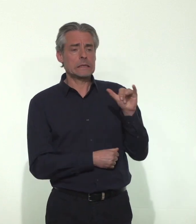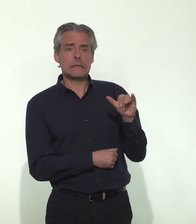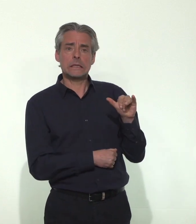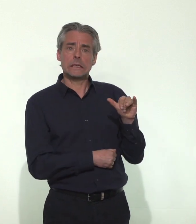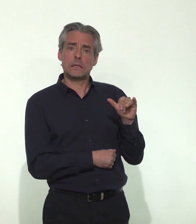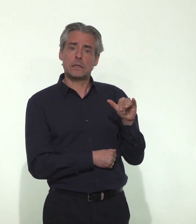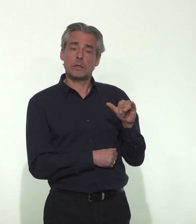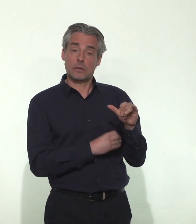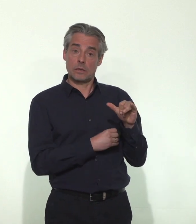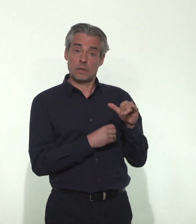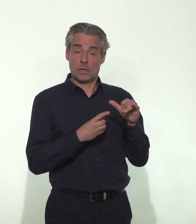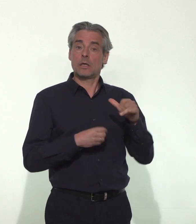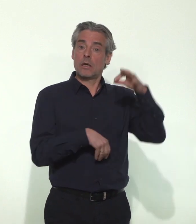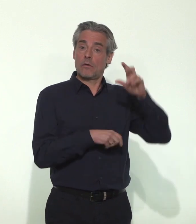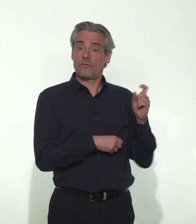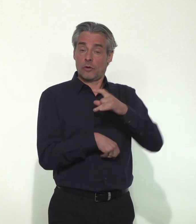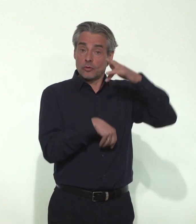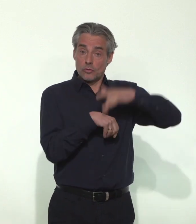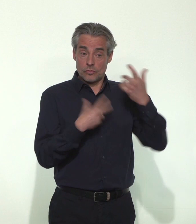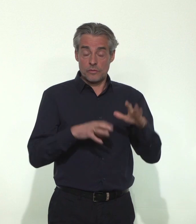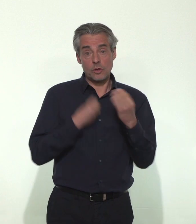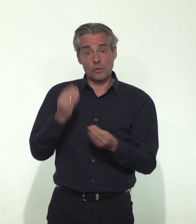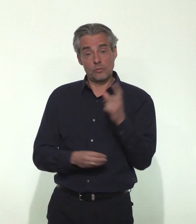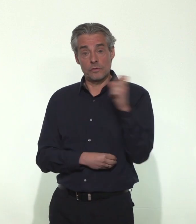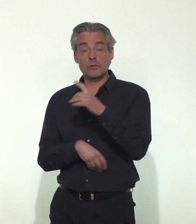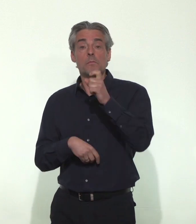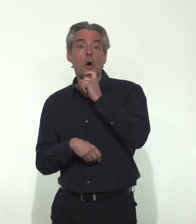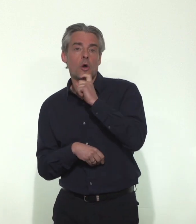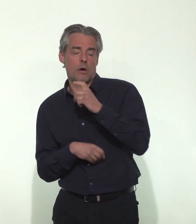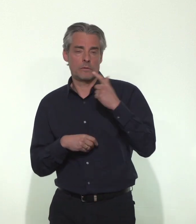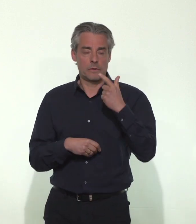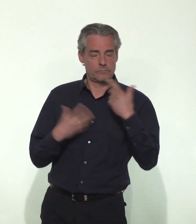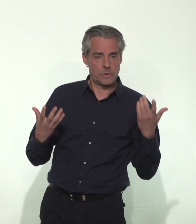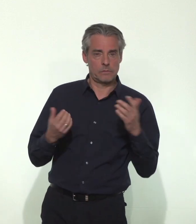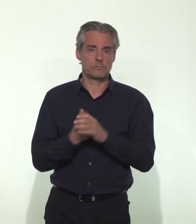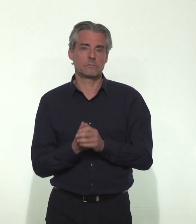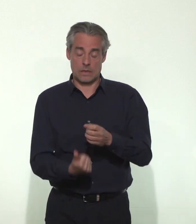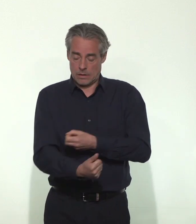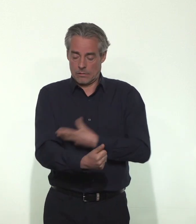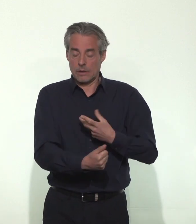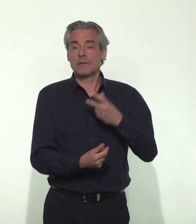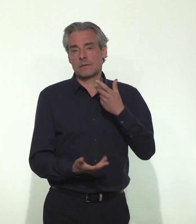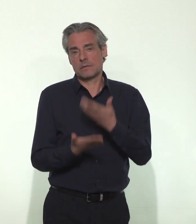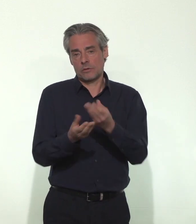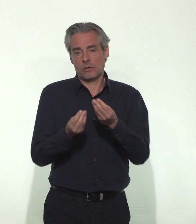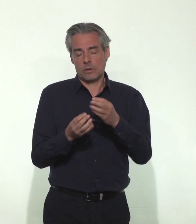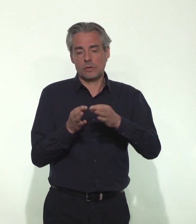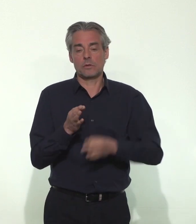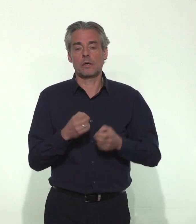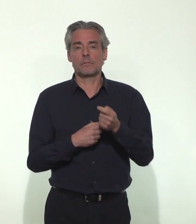immunisé, qui a rencontré le virus et qui ne l'est pas, et donc qui n'a pas rencontré le virus responsable du Covid.